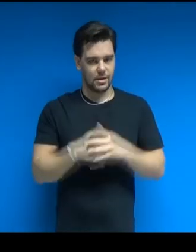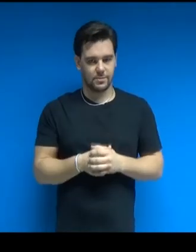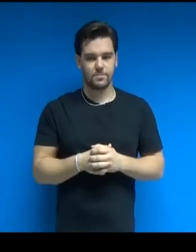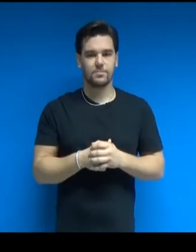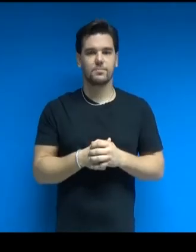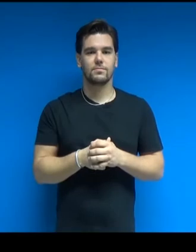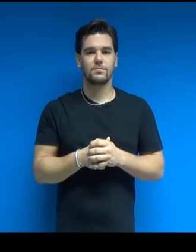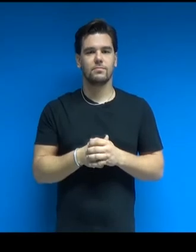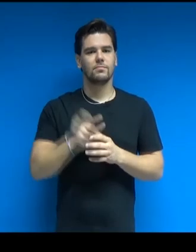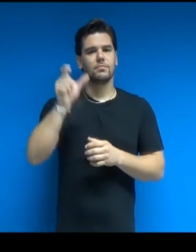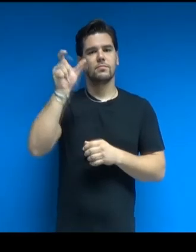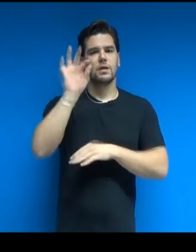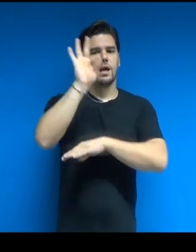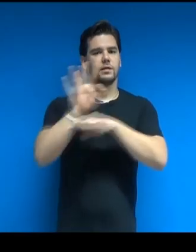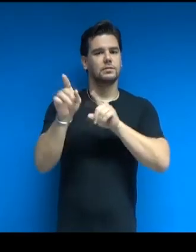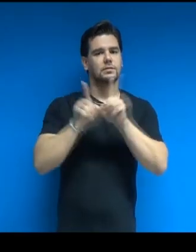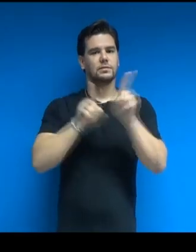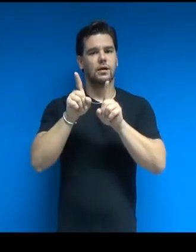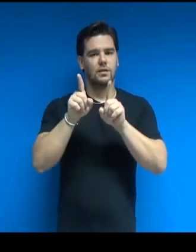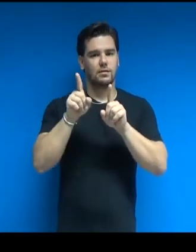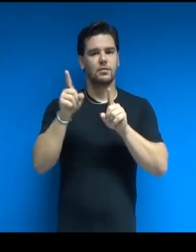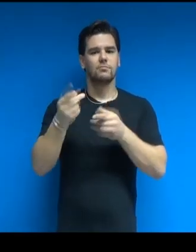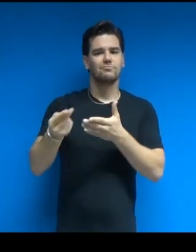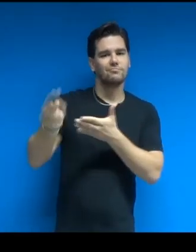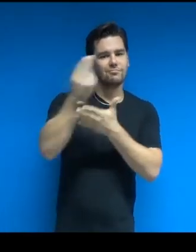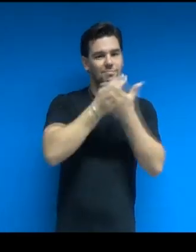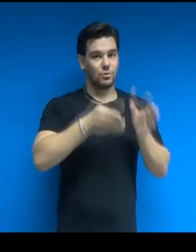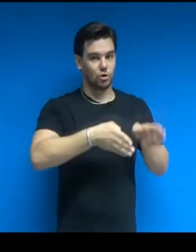esecuzione si è protratta per circa un decennio.